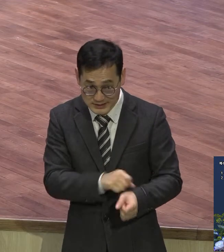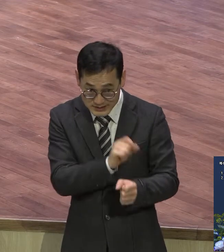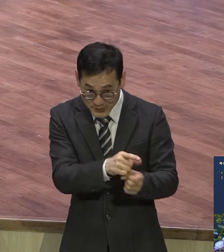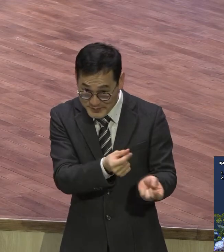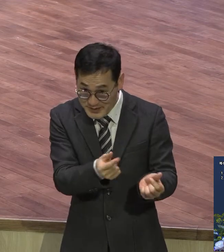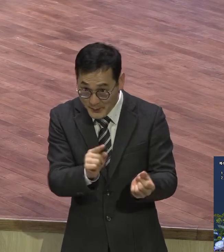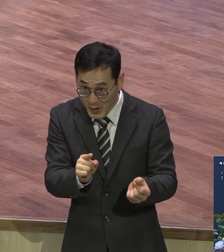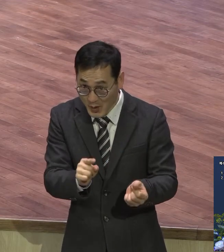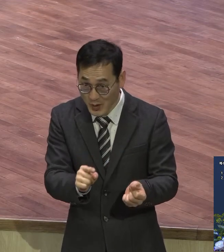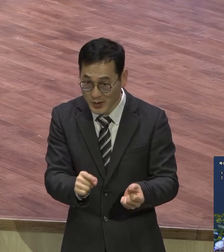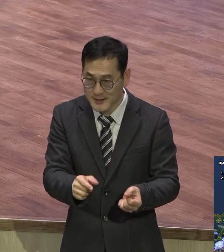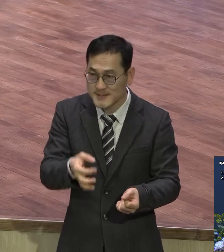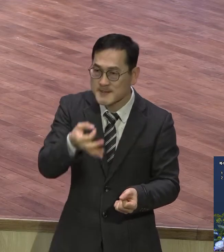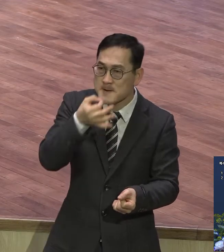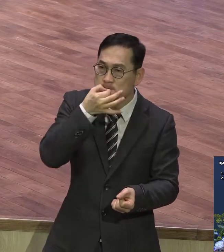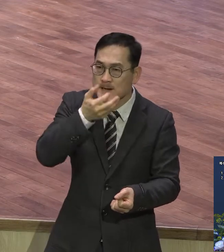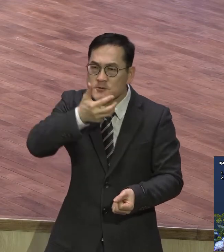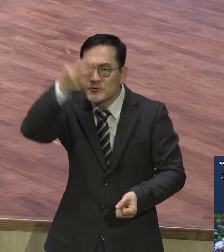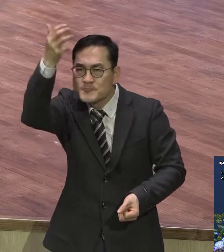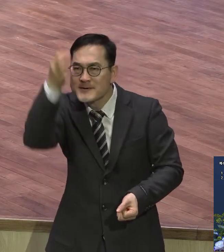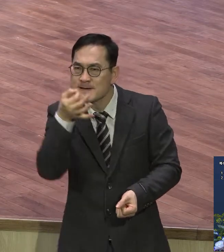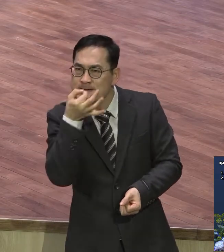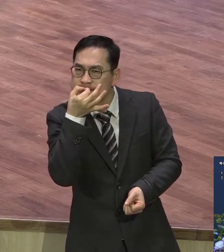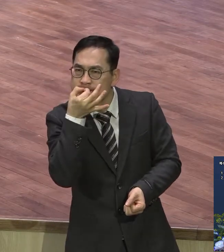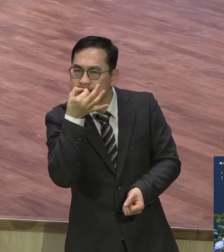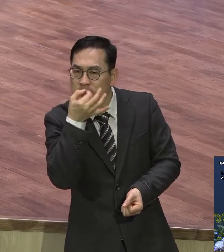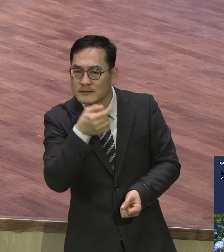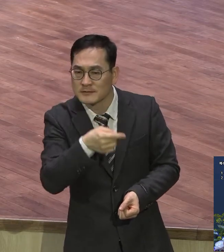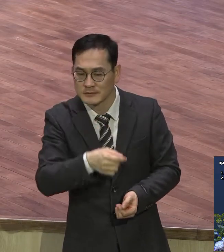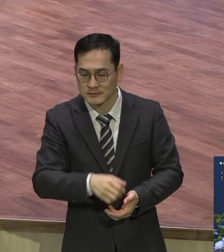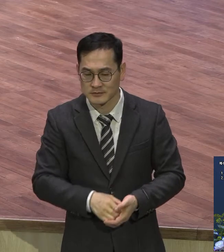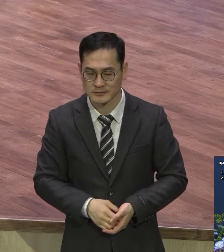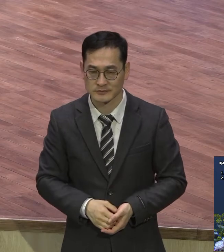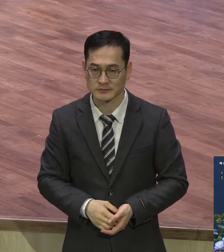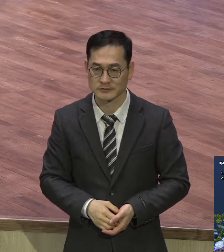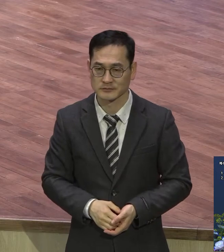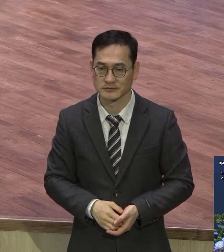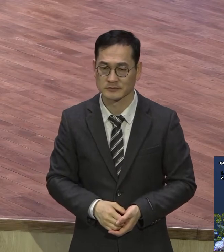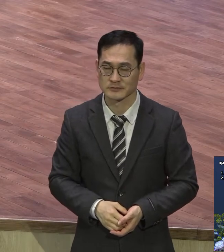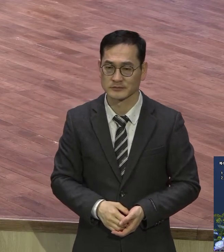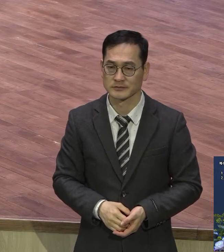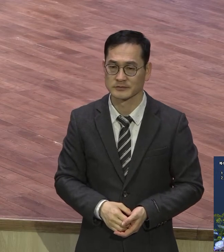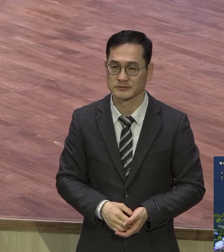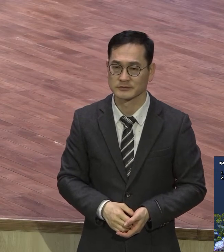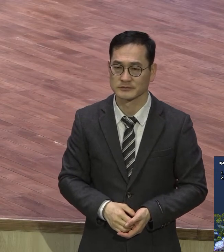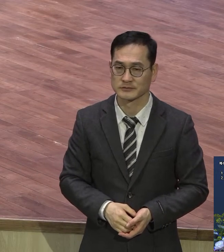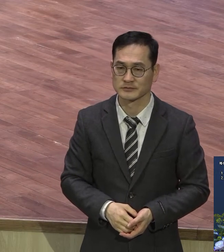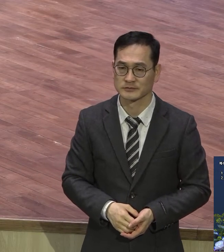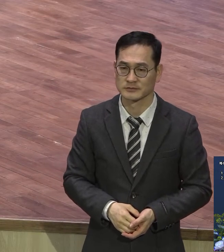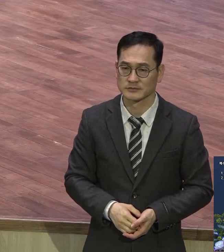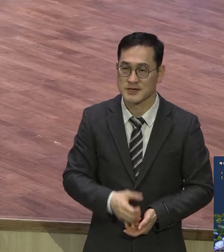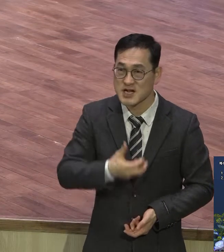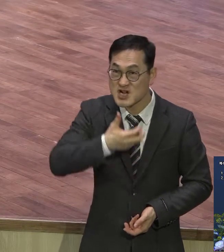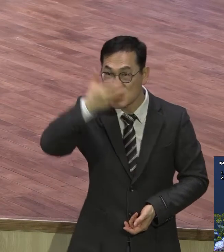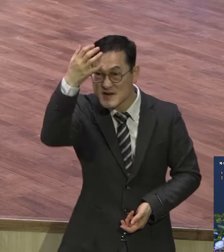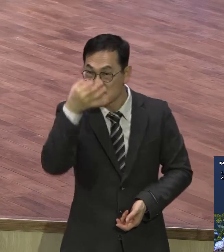인생관을 갖고 있다 그래서 욕망지향적 인생관 무슨 말입니까